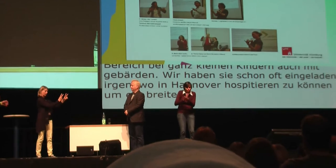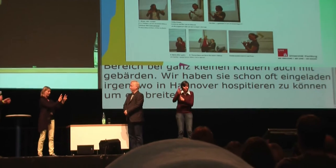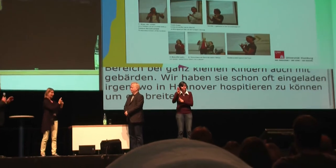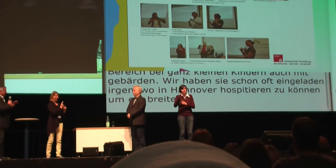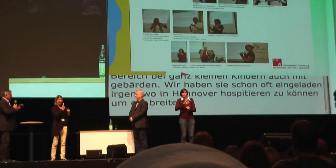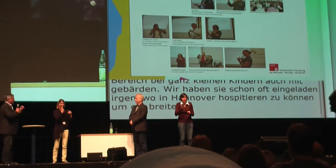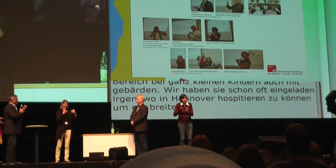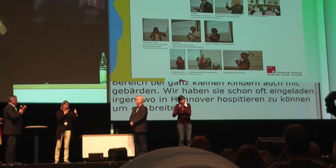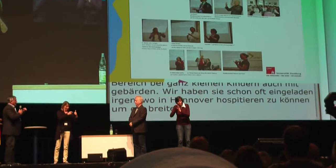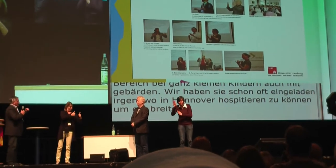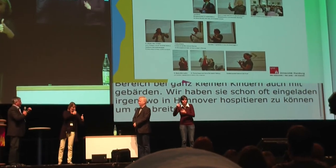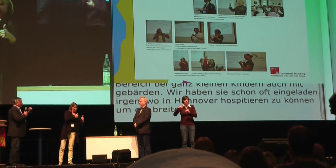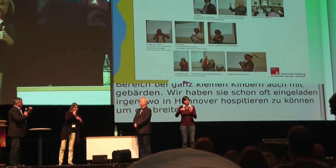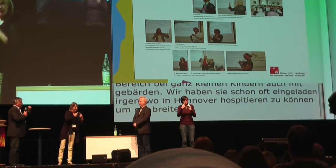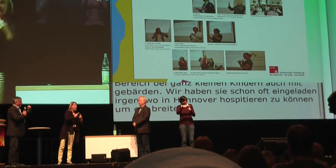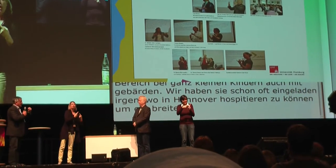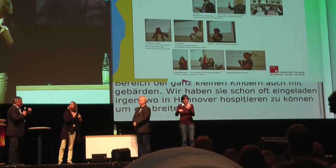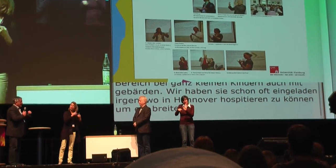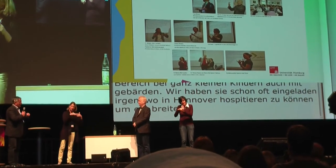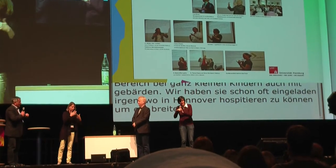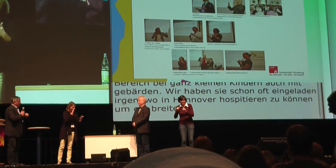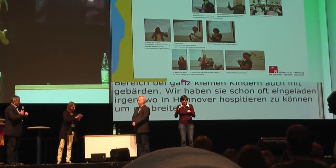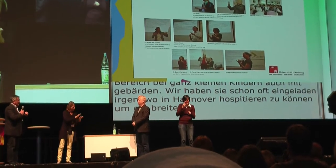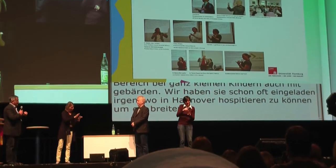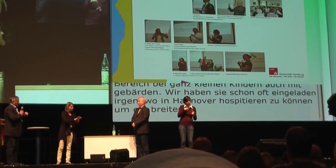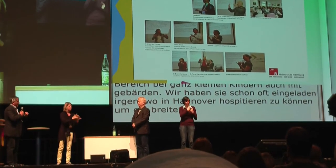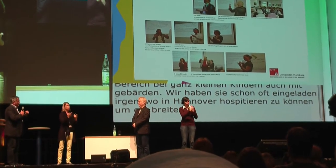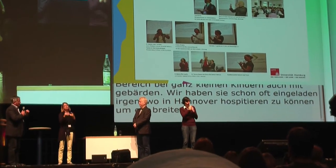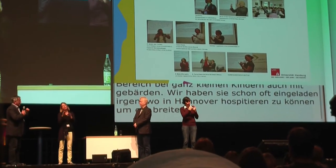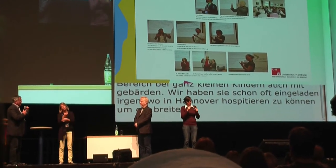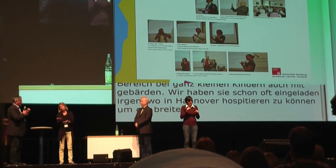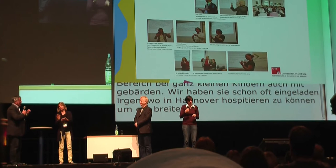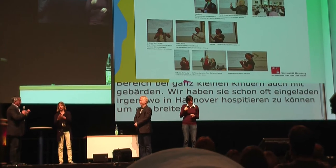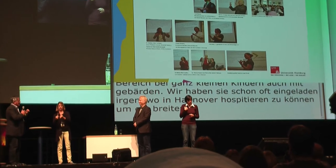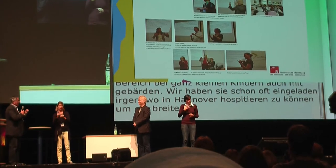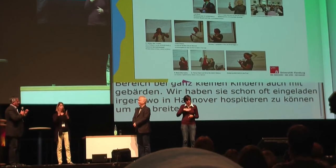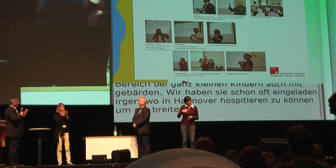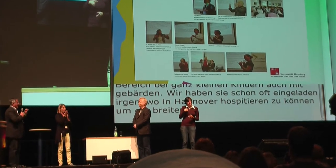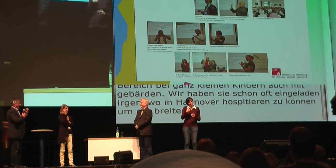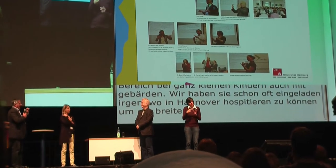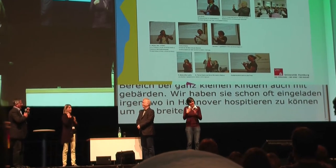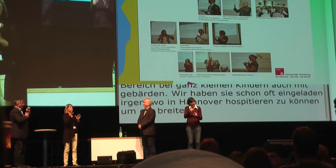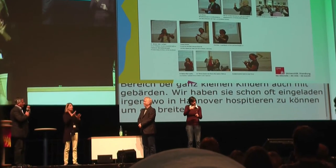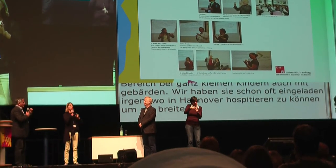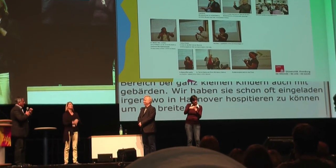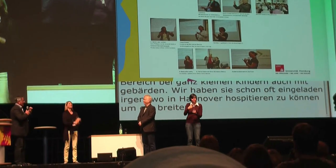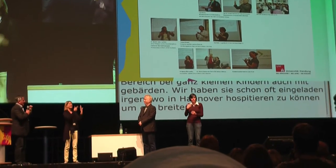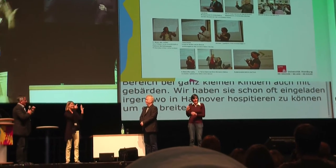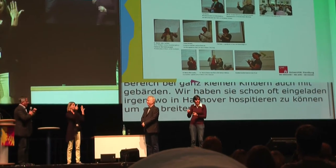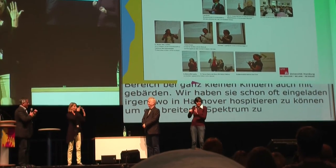oder das andere. Schon 1987 hat Professor Lehnhardt gesagt, ein guter Pädagoge